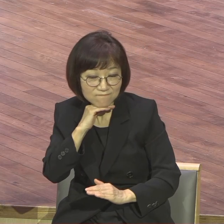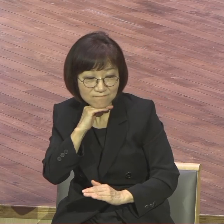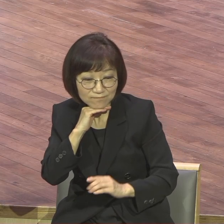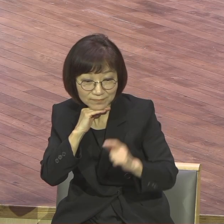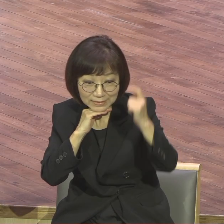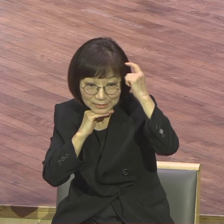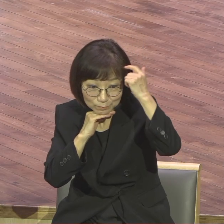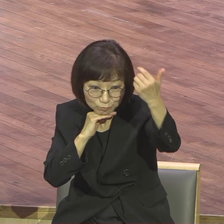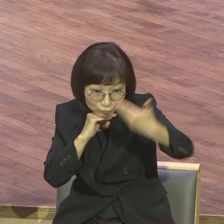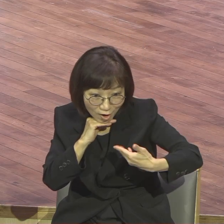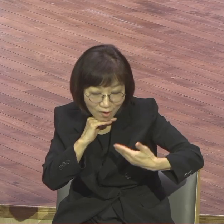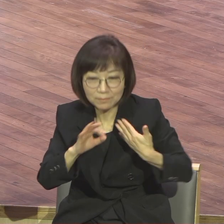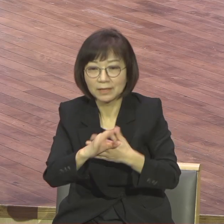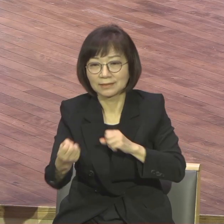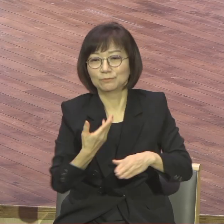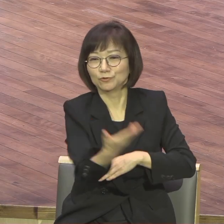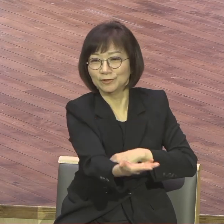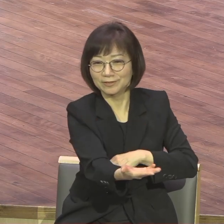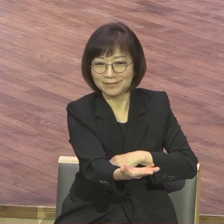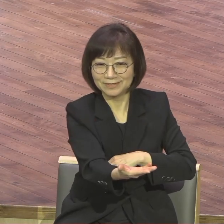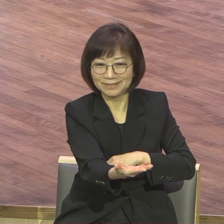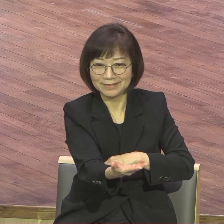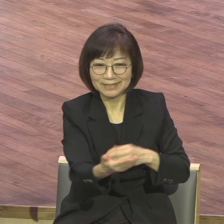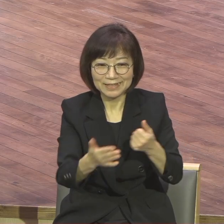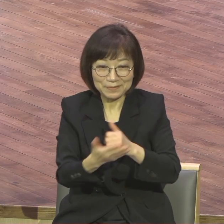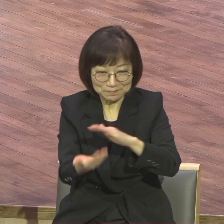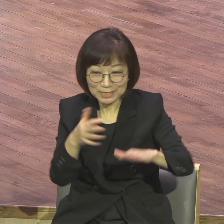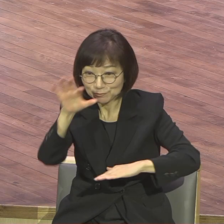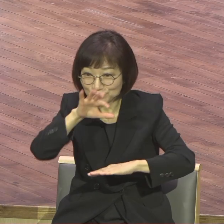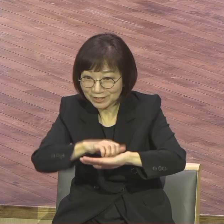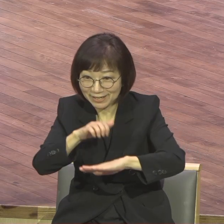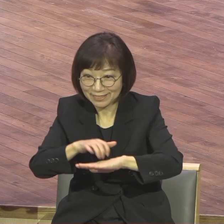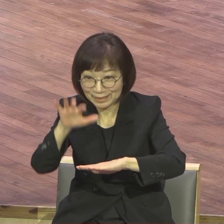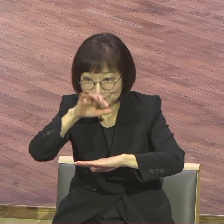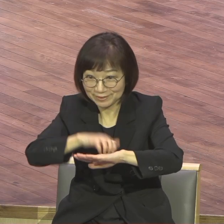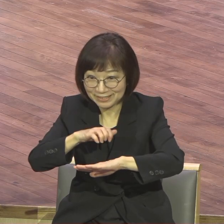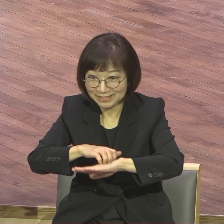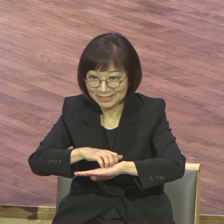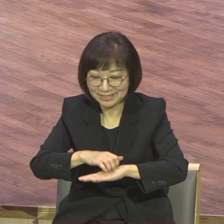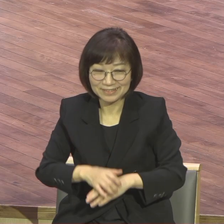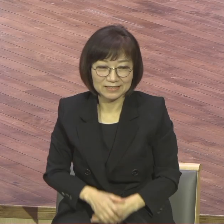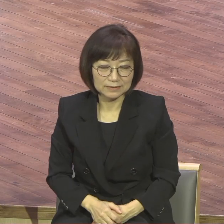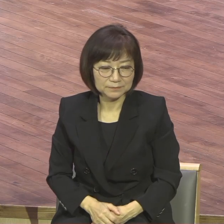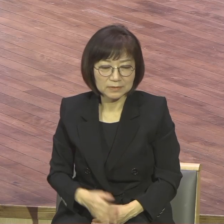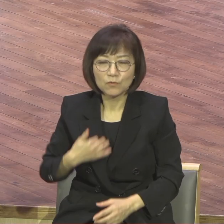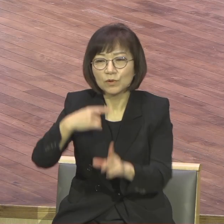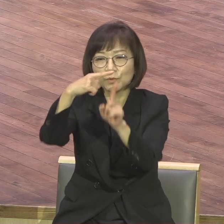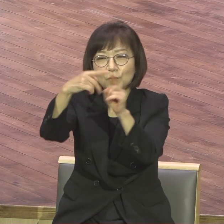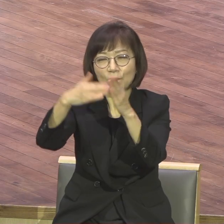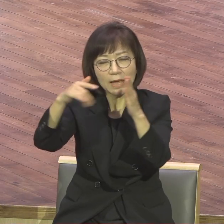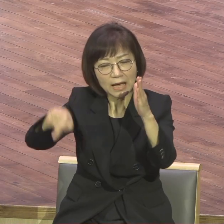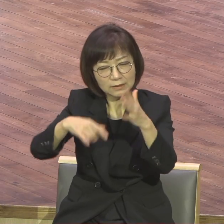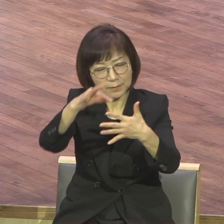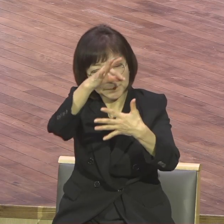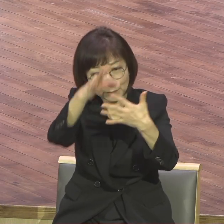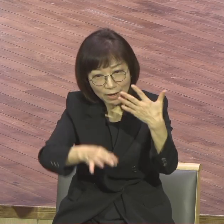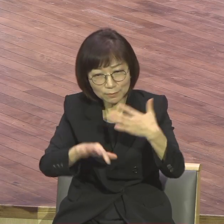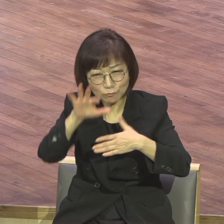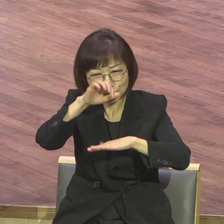훈련시키는 겁니다 우리 교회는 이렇게 훈련이 많이 있잖아요 훈련소 비슷할지 훈련